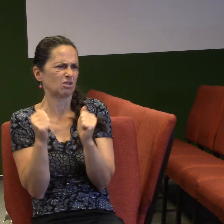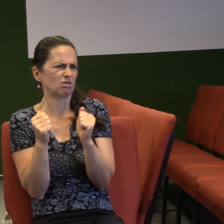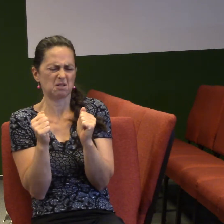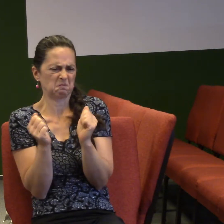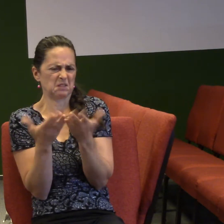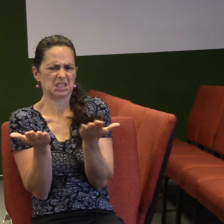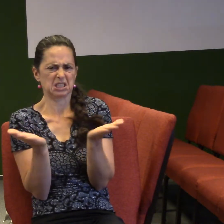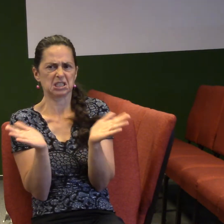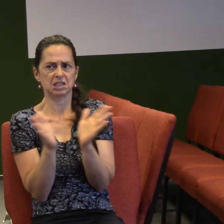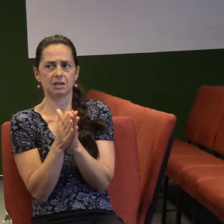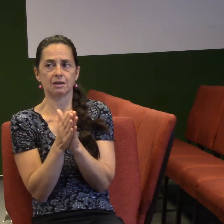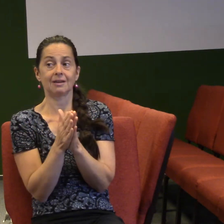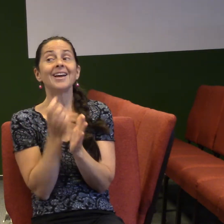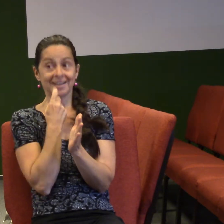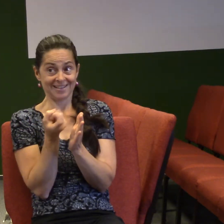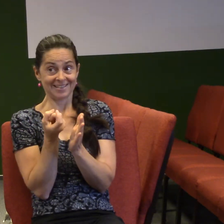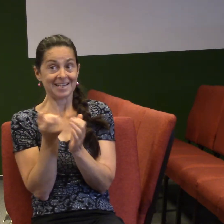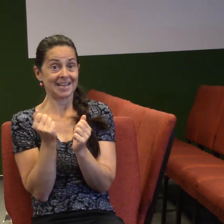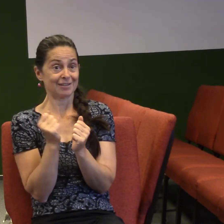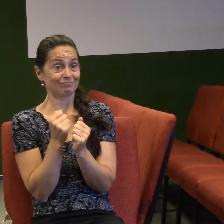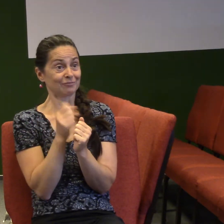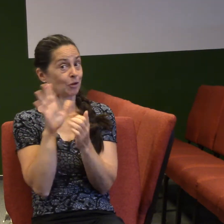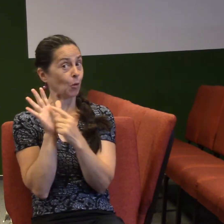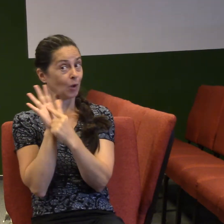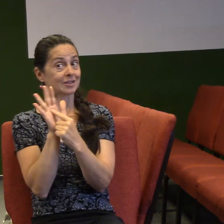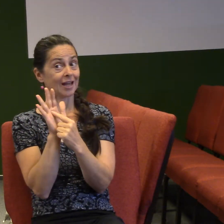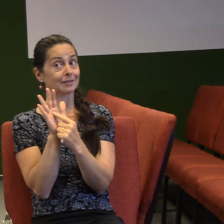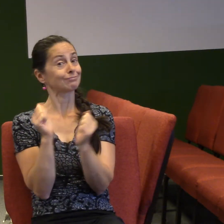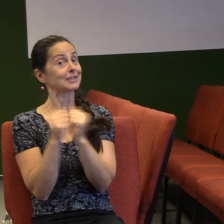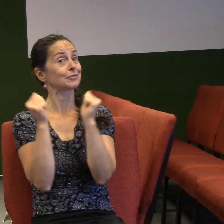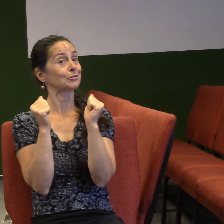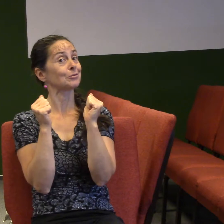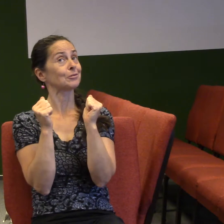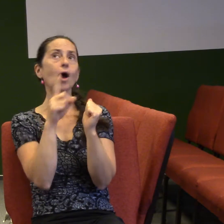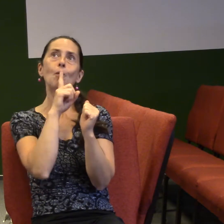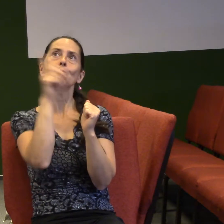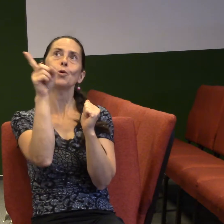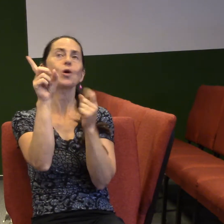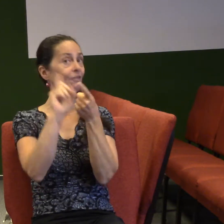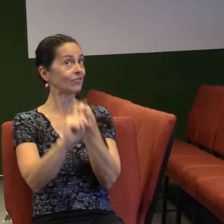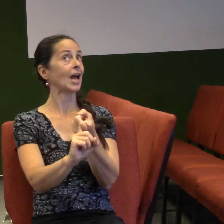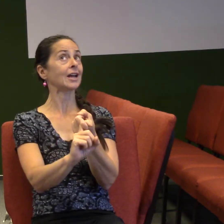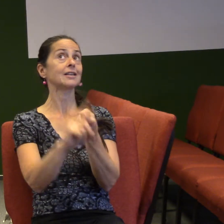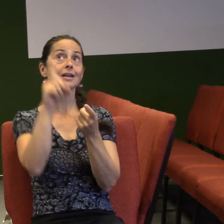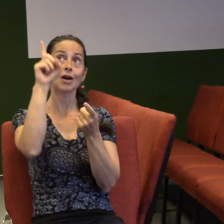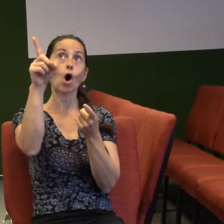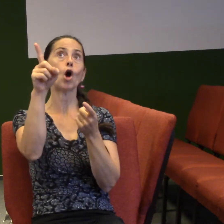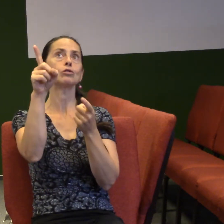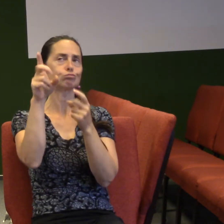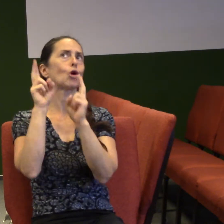chci tě ujistit, že Bůh je s tebou. Že On se nemění. Tak to, co je napsáno, že On je